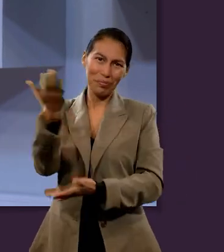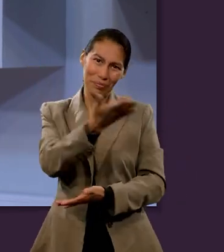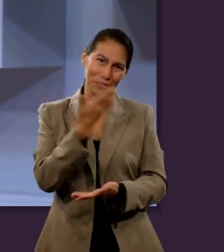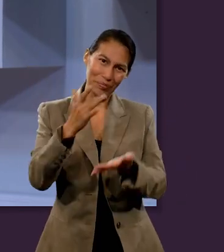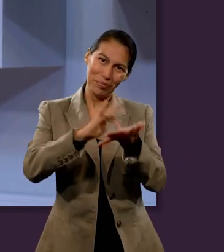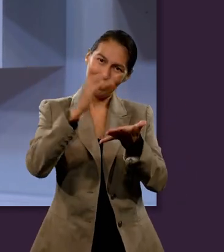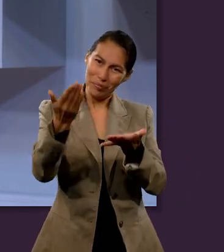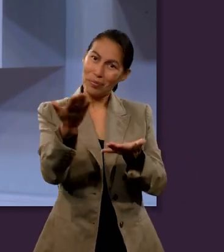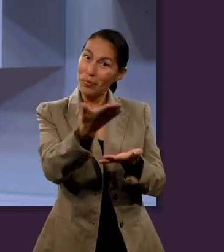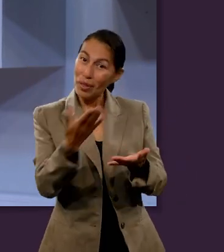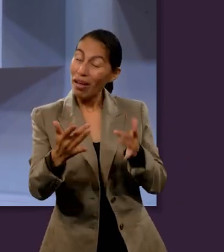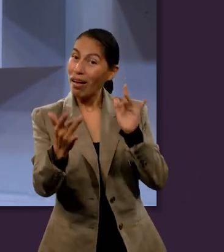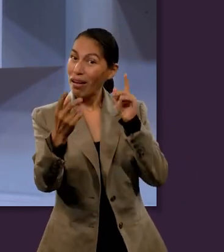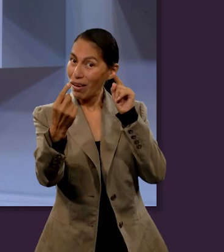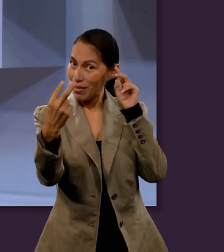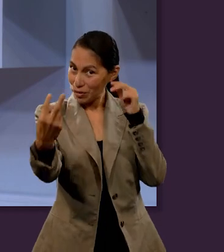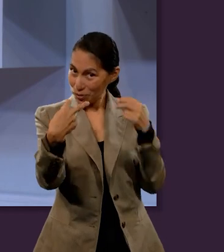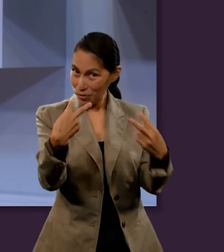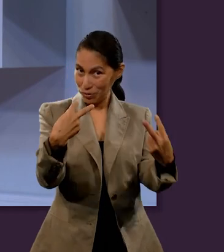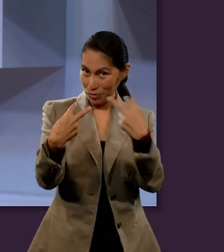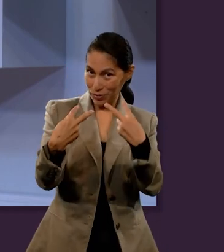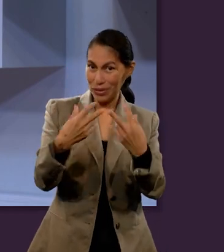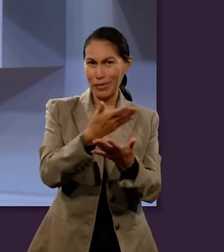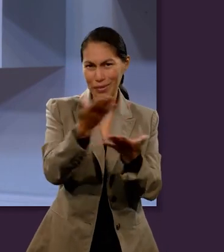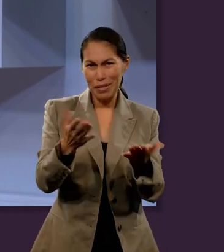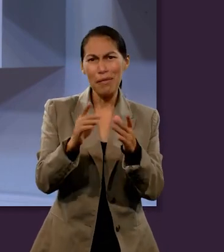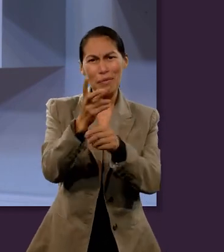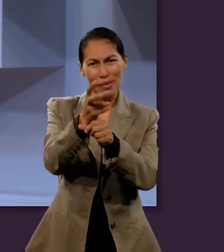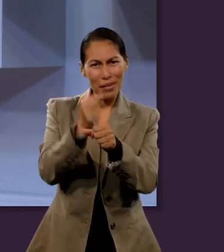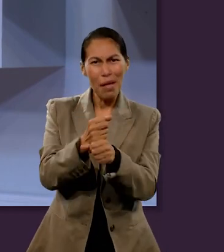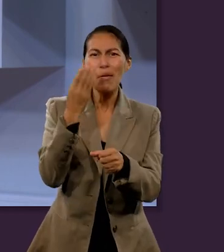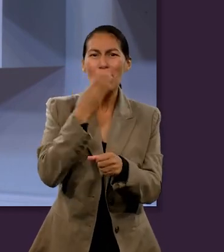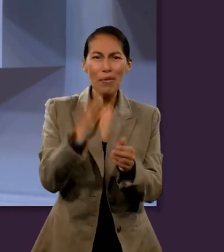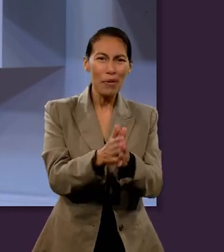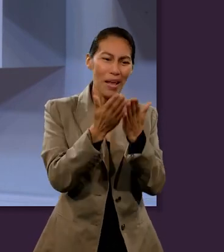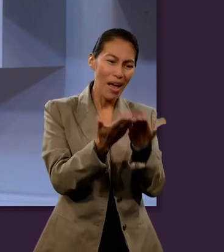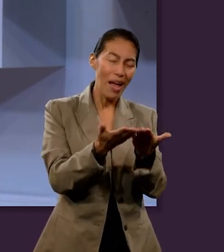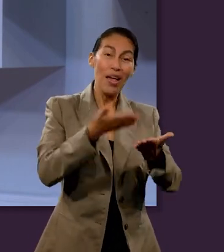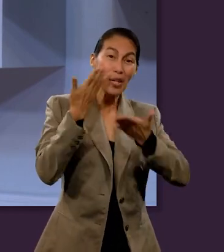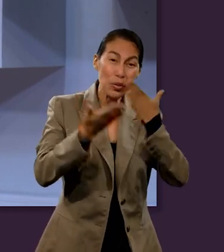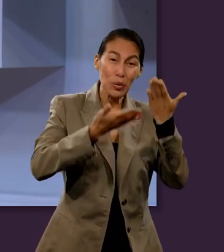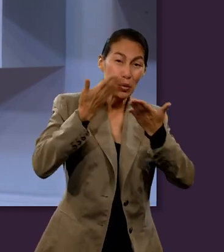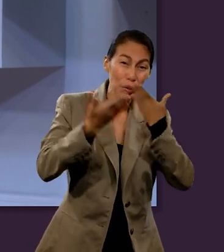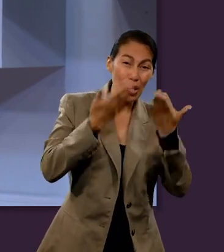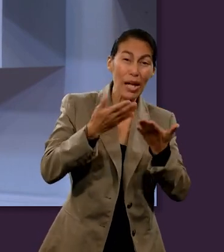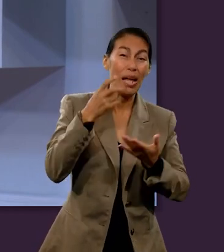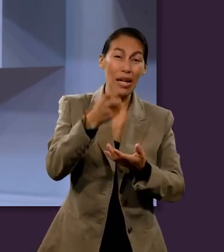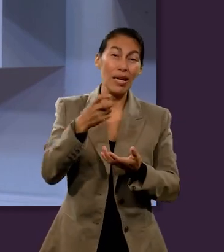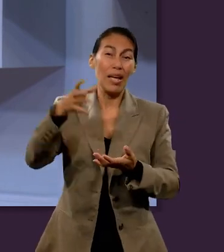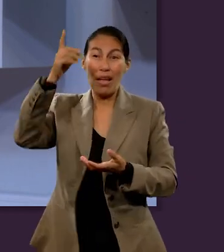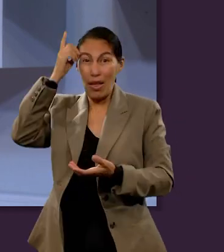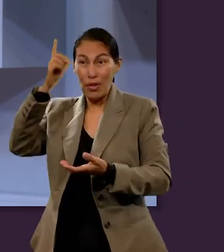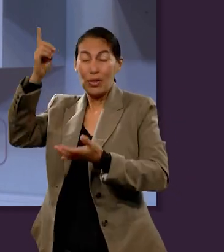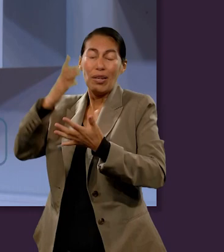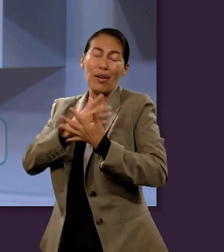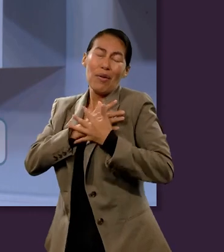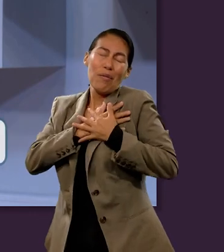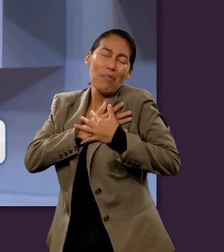vida eterna. Pues queremos agradecer a todos nuestros espectadores y les animamos a seguir abriendo sus